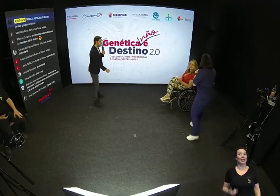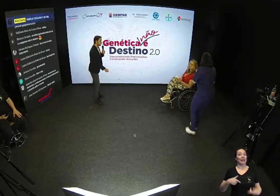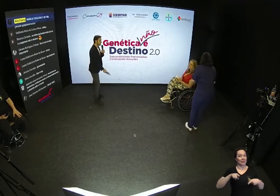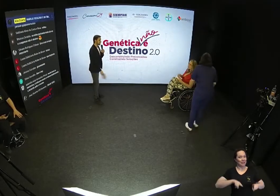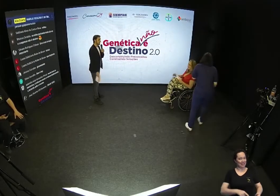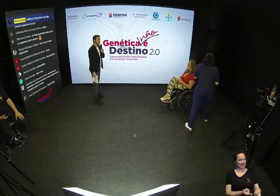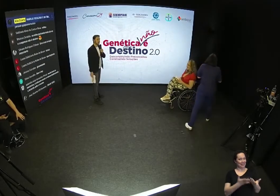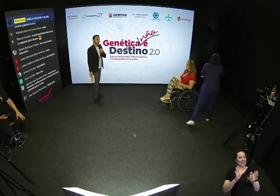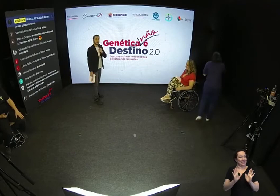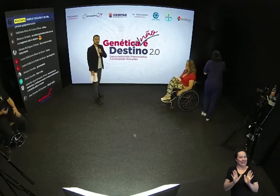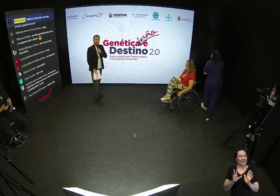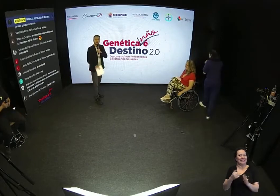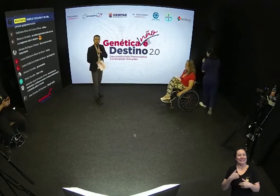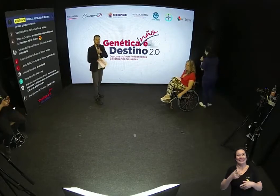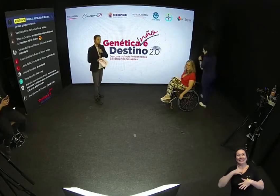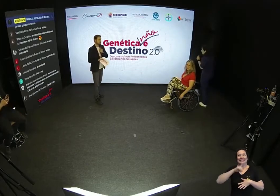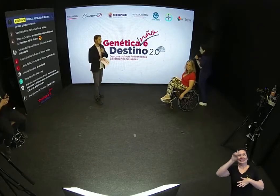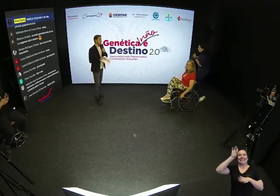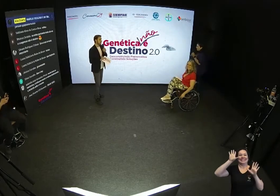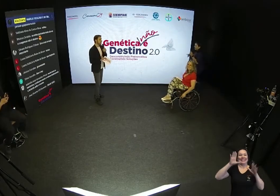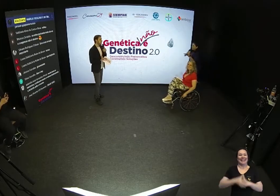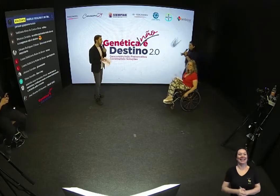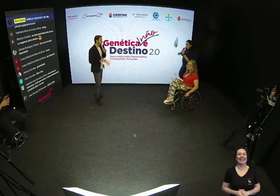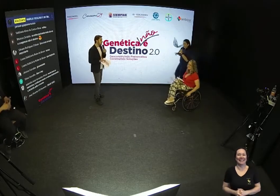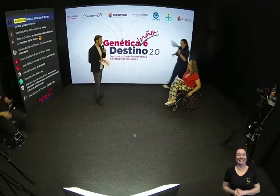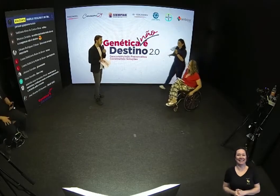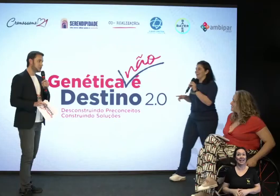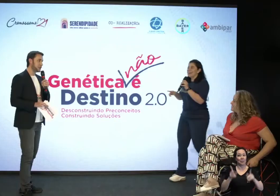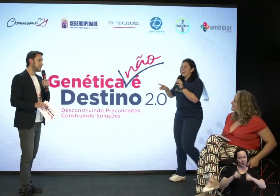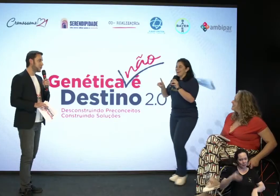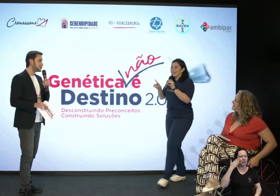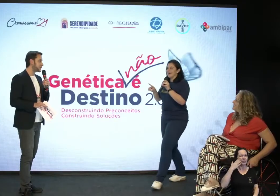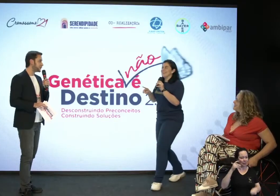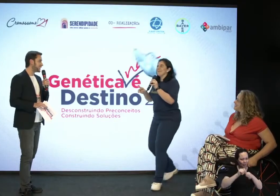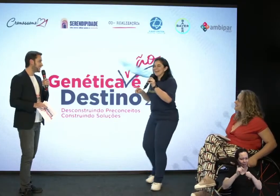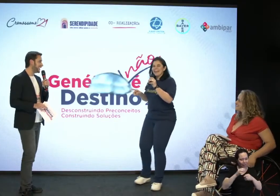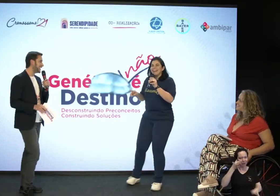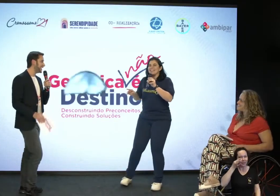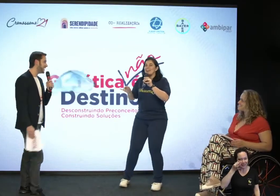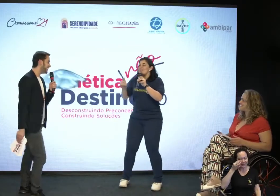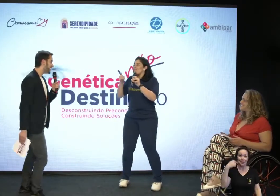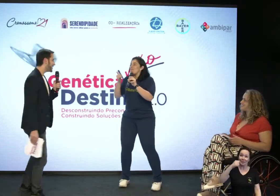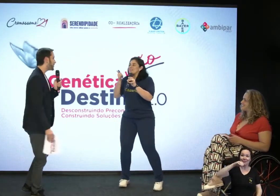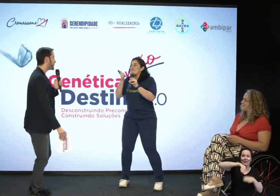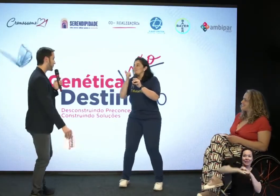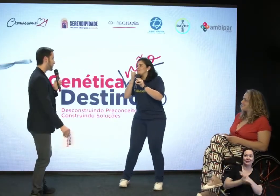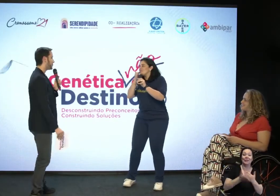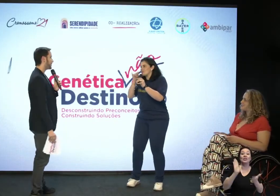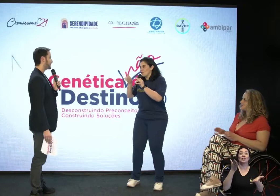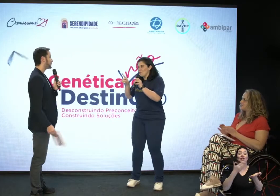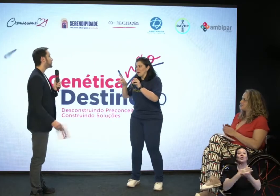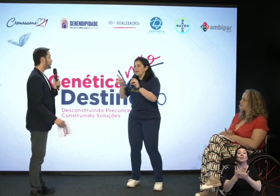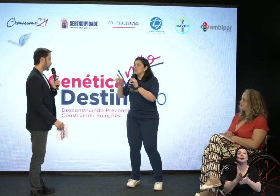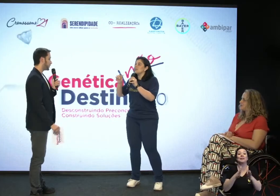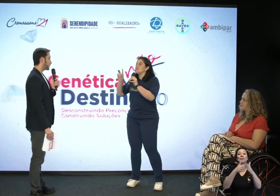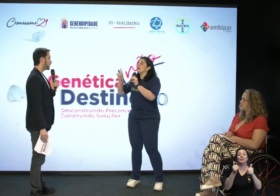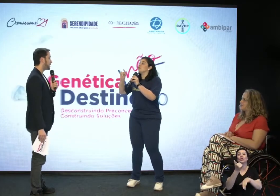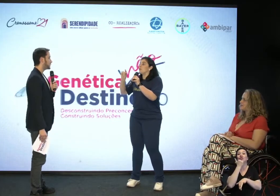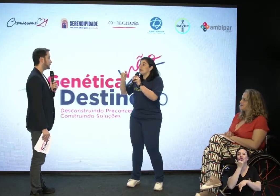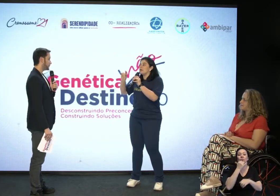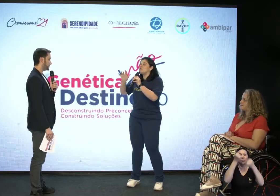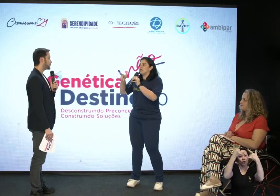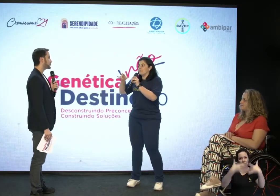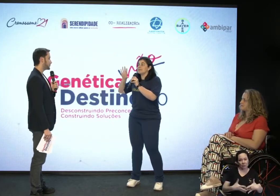Vem cá, Letícia. Ai, meu Deus. Quem sabe faz ao vivo. A gente tem que dar um jeito aqui, né. Já vou começar pedindo desculpa e já